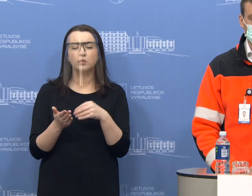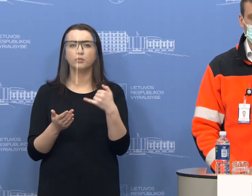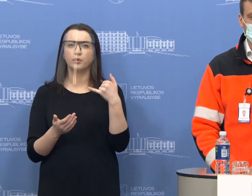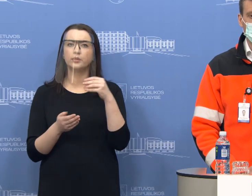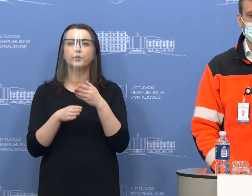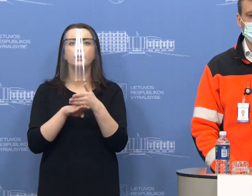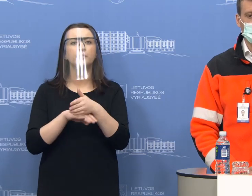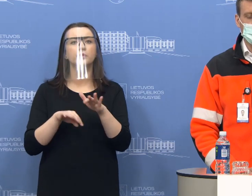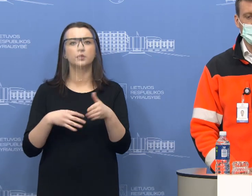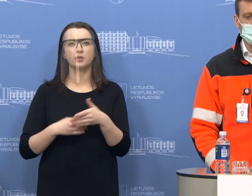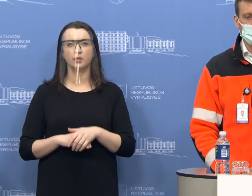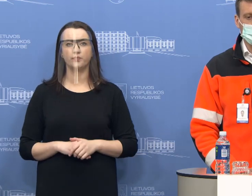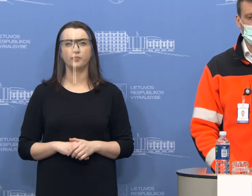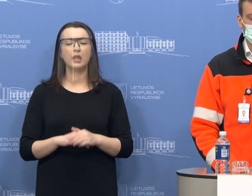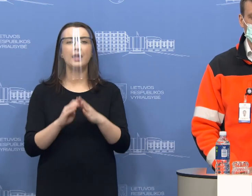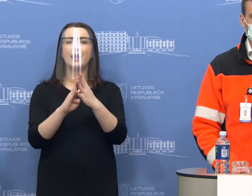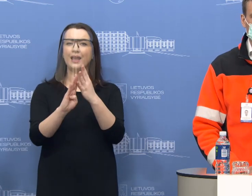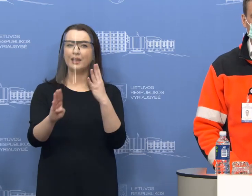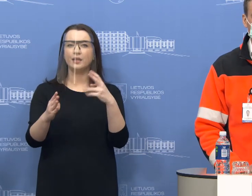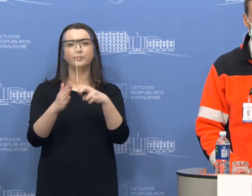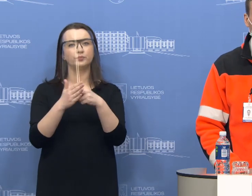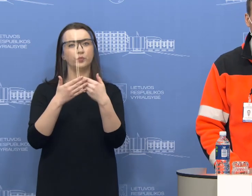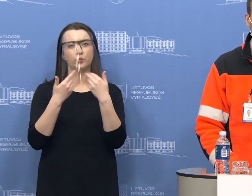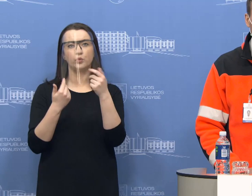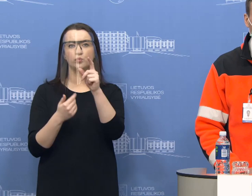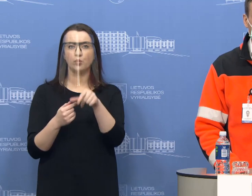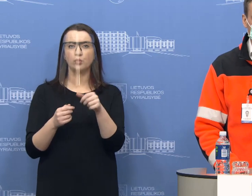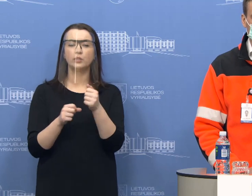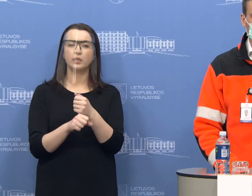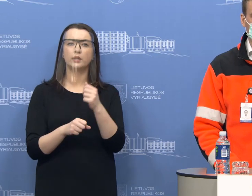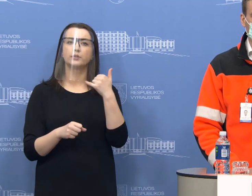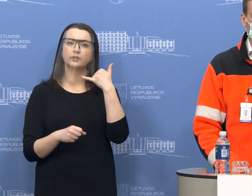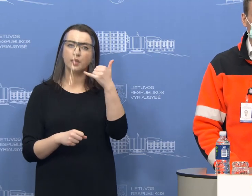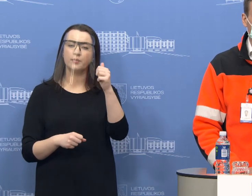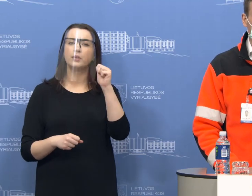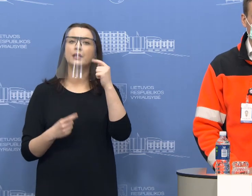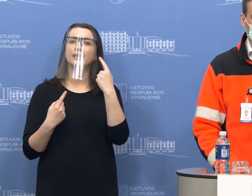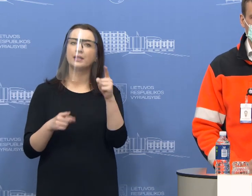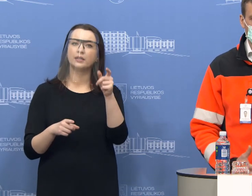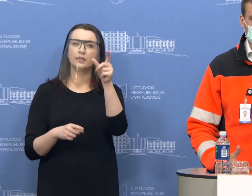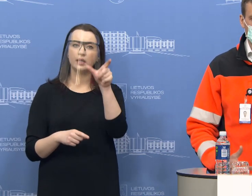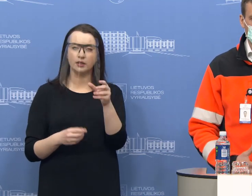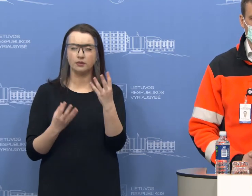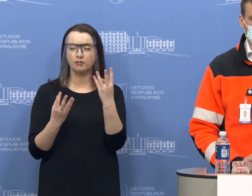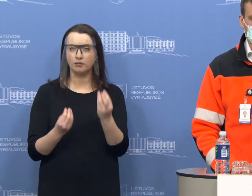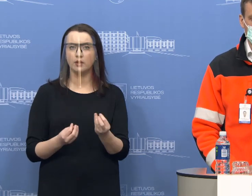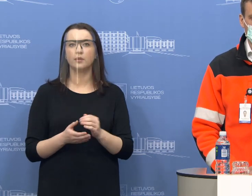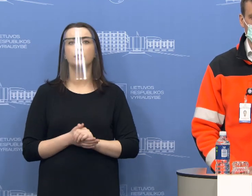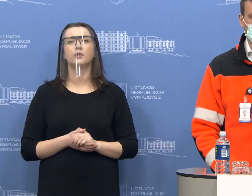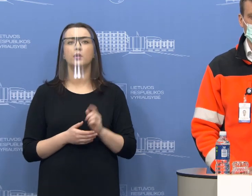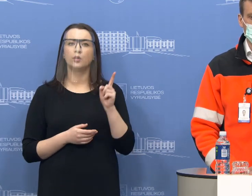tyrimo. Ne, eilė nėra sudarama, žmogus turi skambinti kitą dieną, tačiau paprastai, na, aš visada